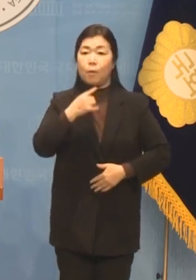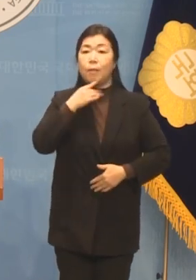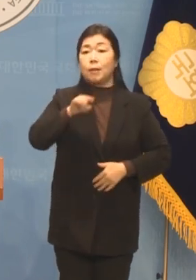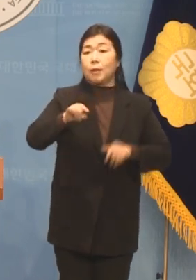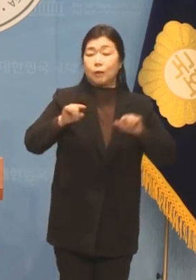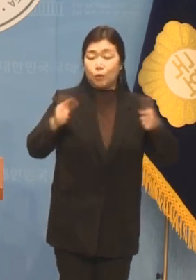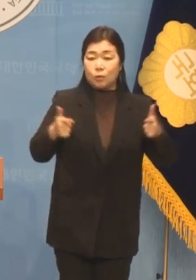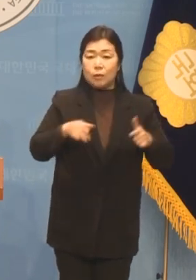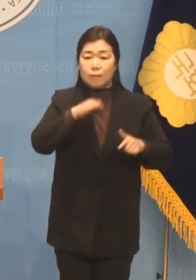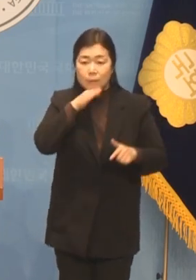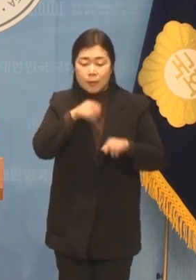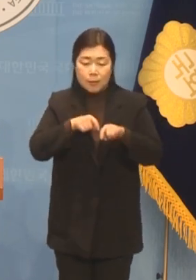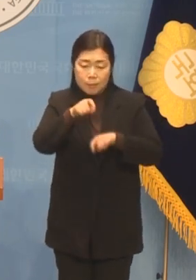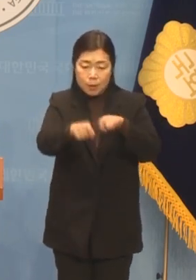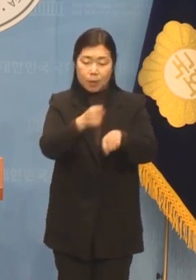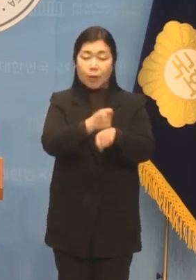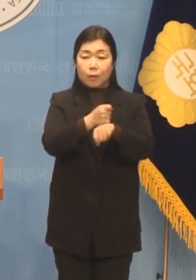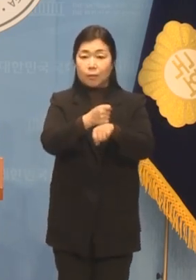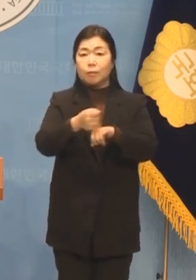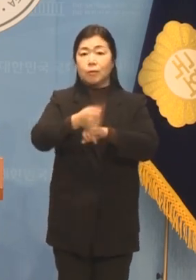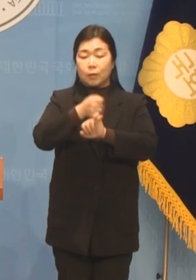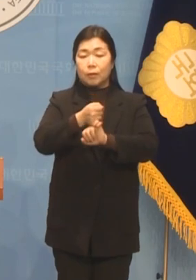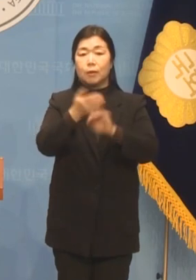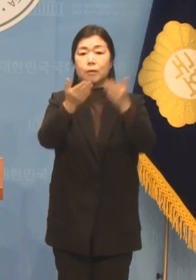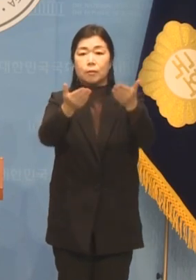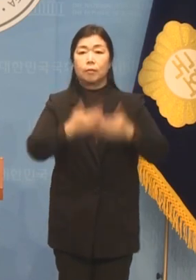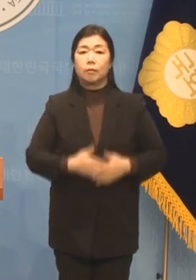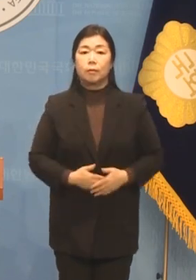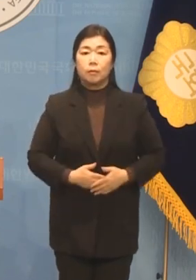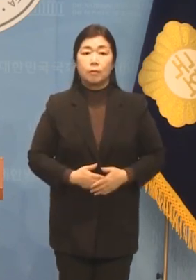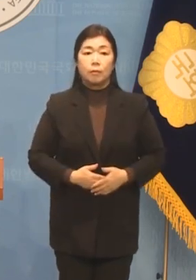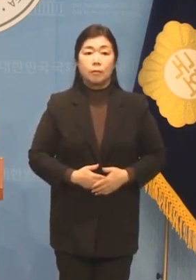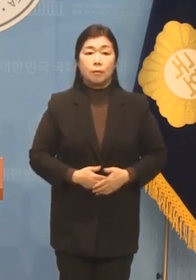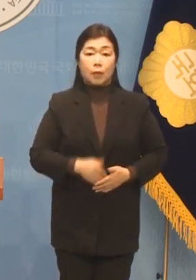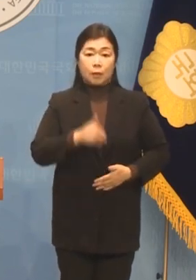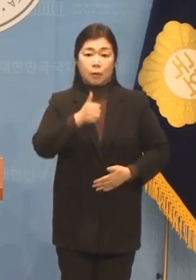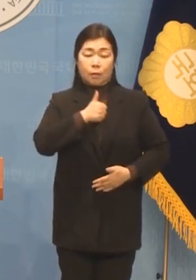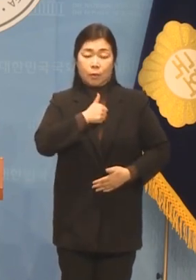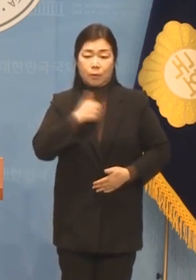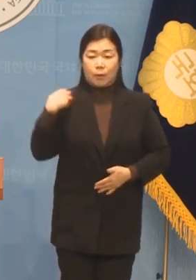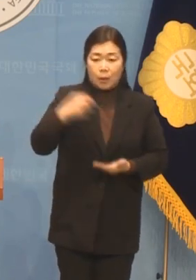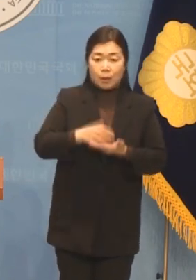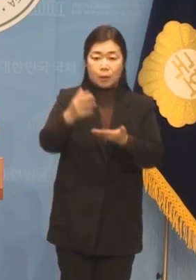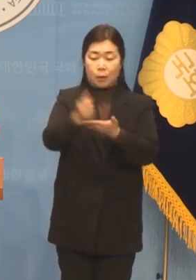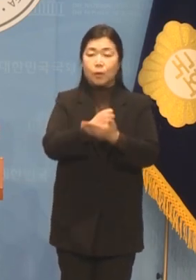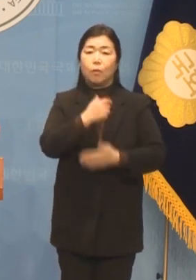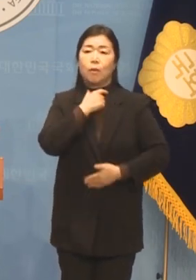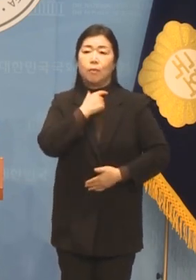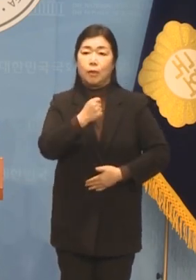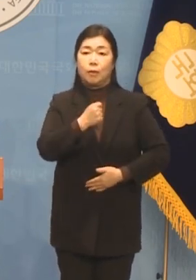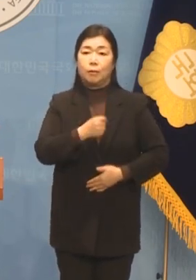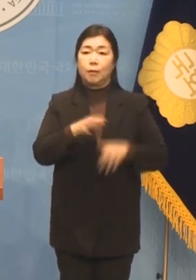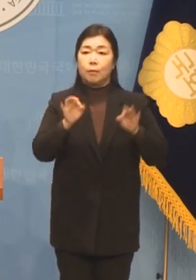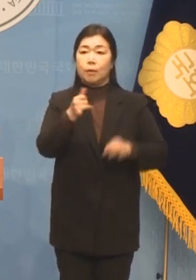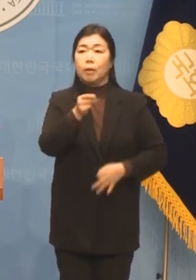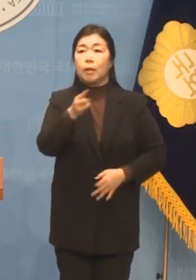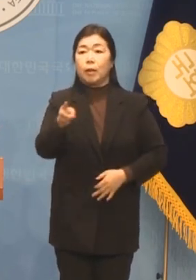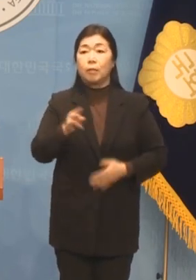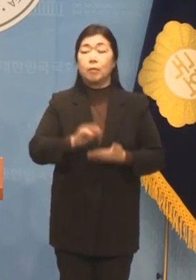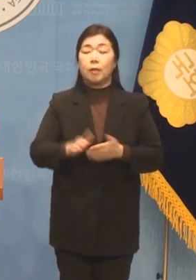실현하도록 하겠습니다 분당의 자부심을 되찾겠습니다 김은혜입니다.